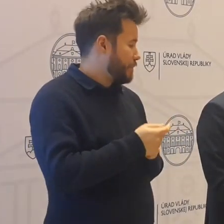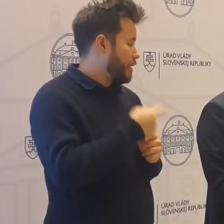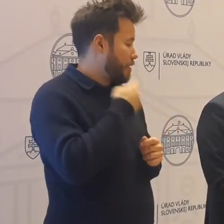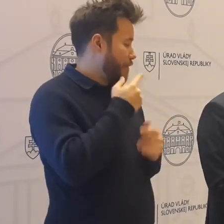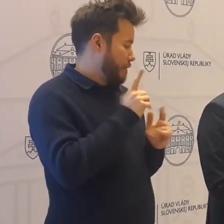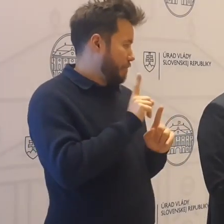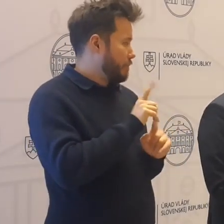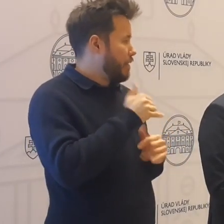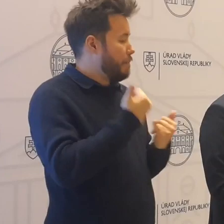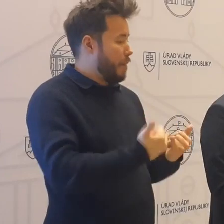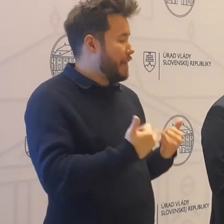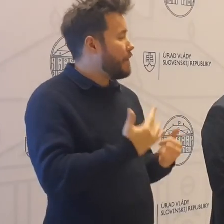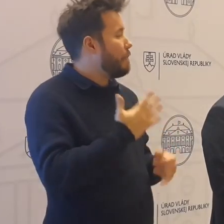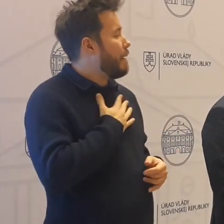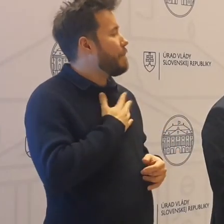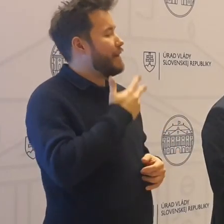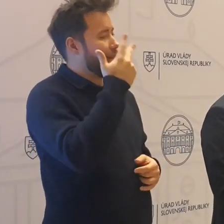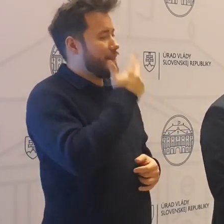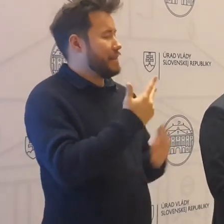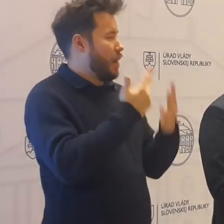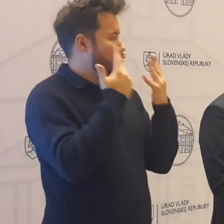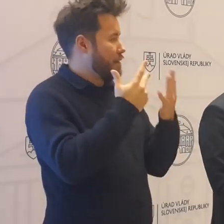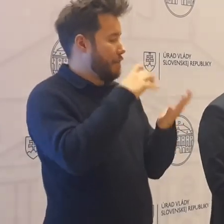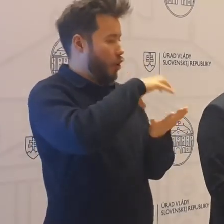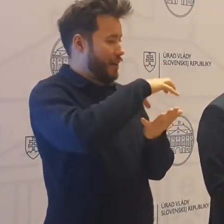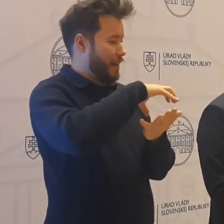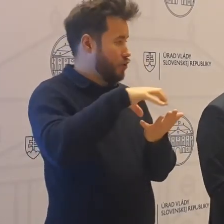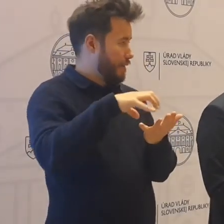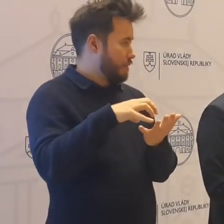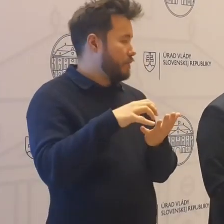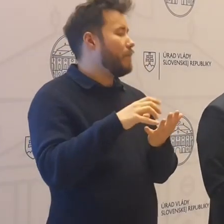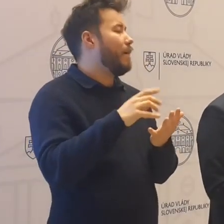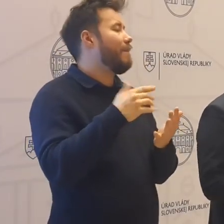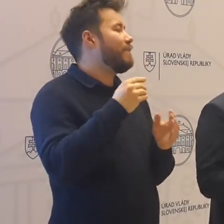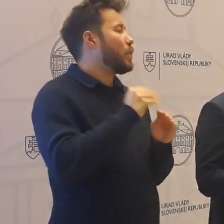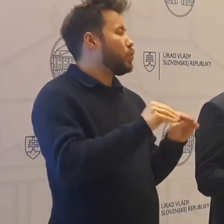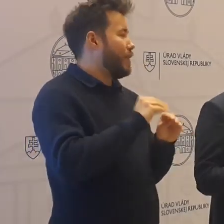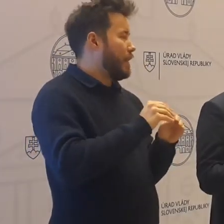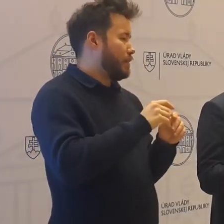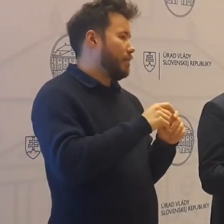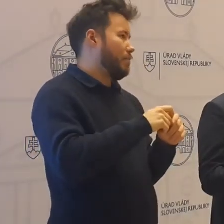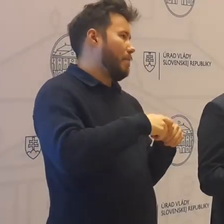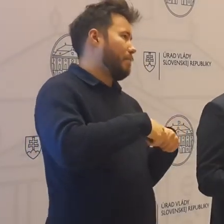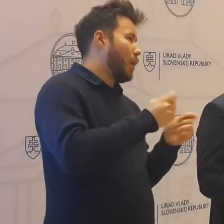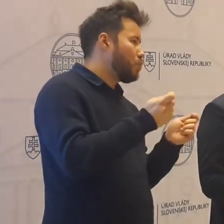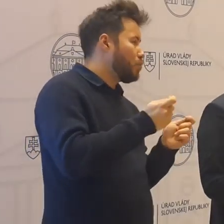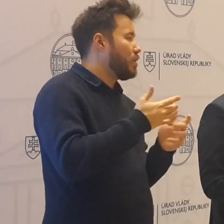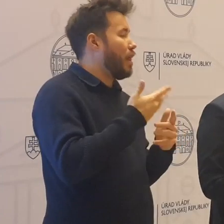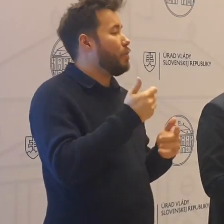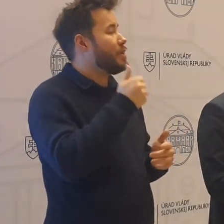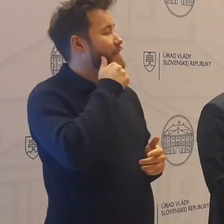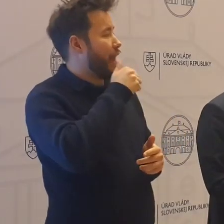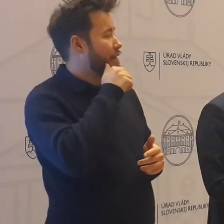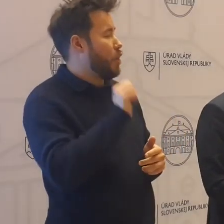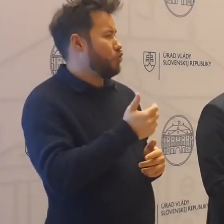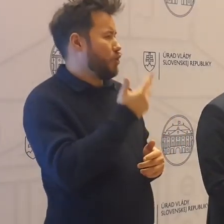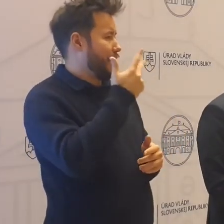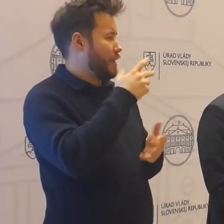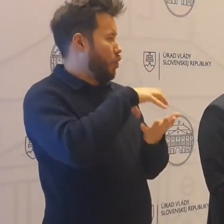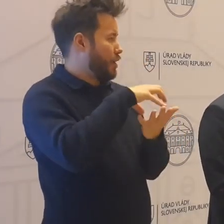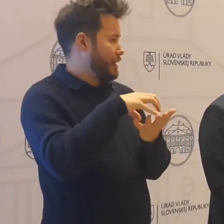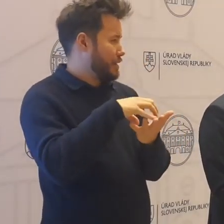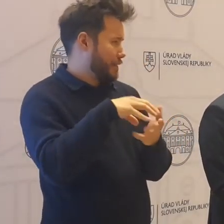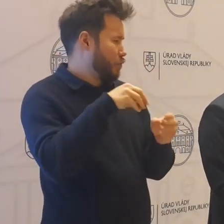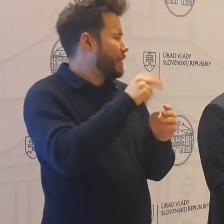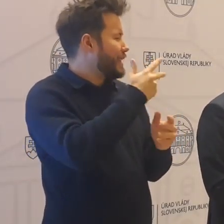momentálne máme 38 okresov, kde už bolo prerušené vyučovanie, alebo zajtra ešte budú tri okresy, to je už v tých